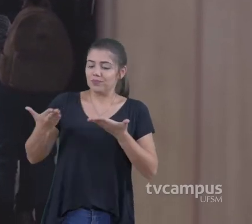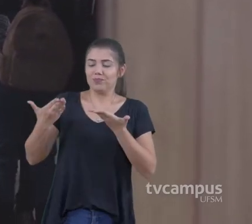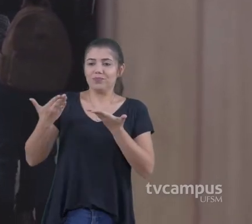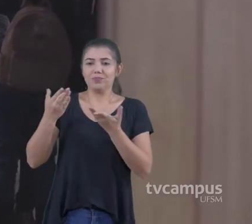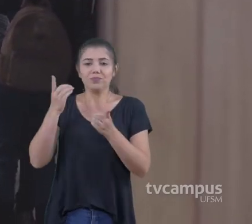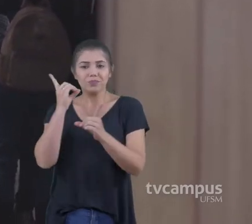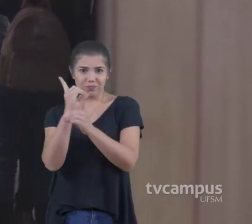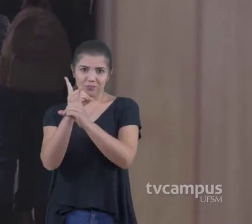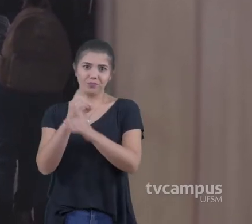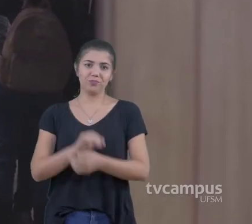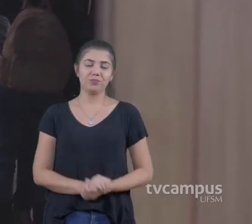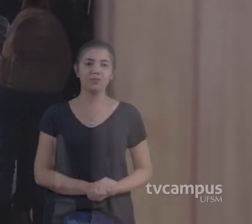paleontológicas